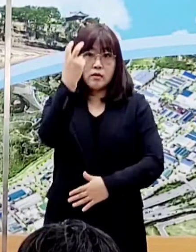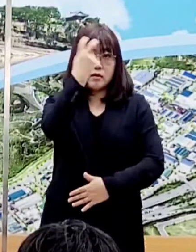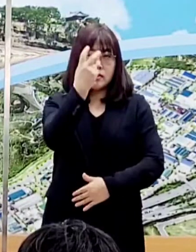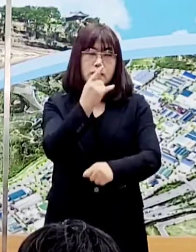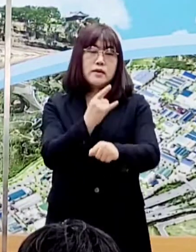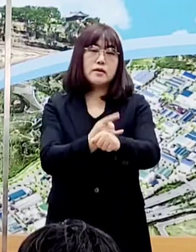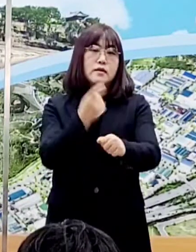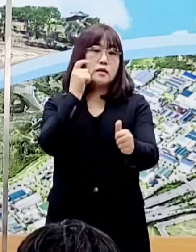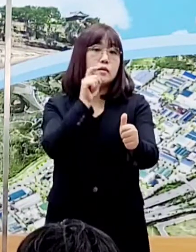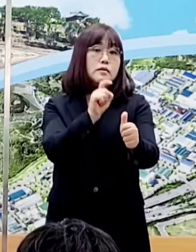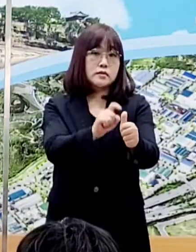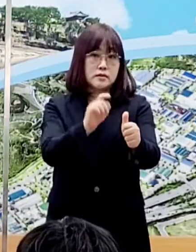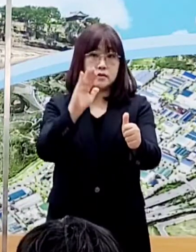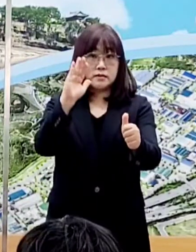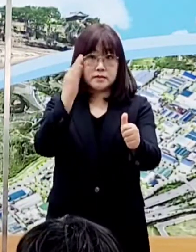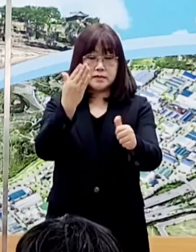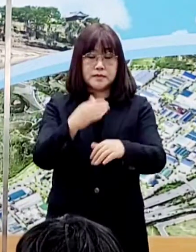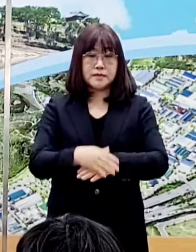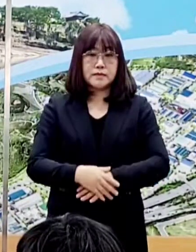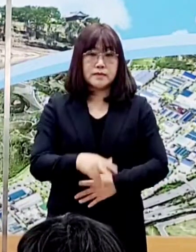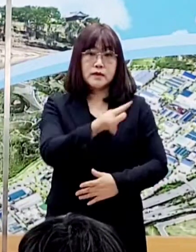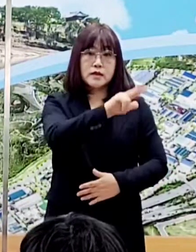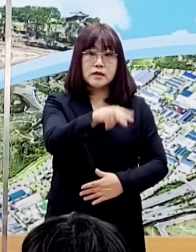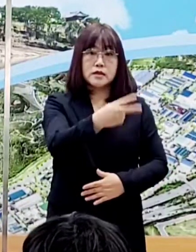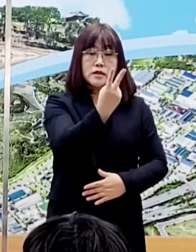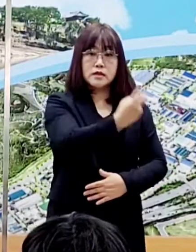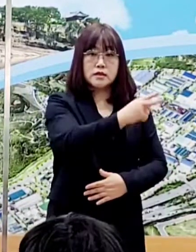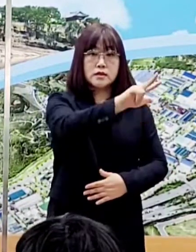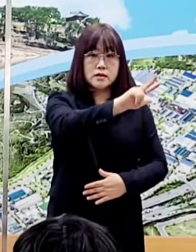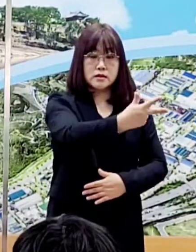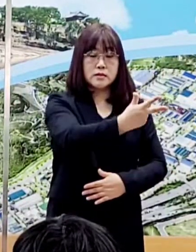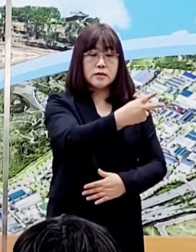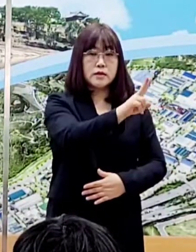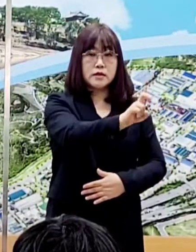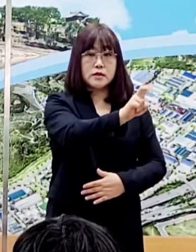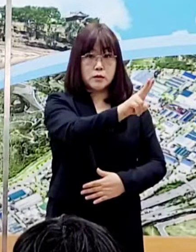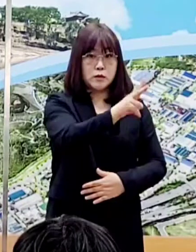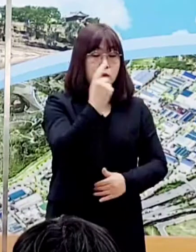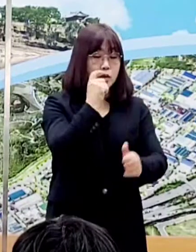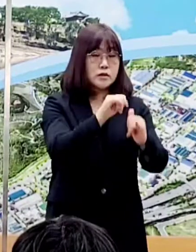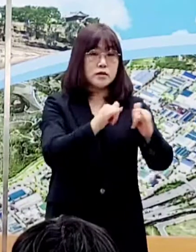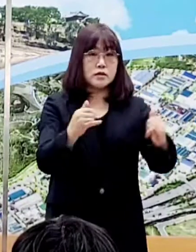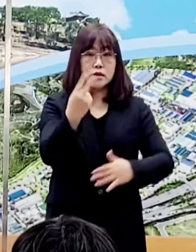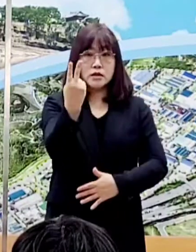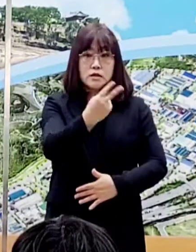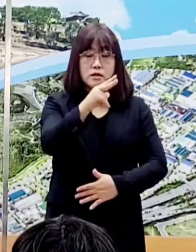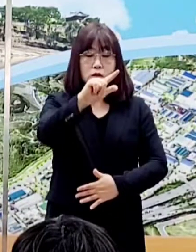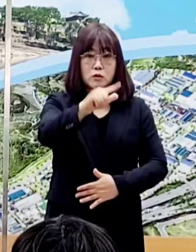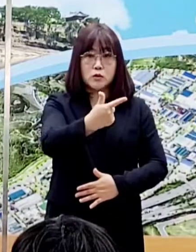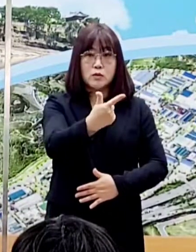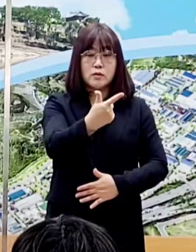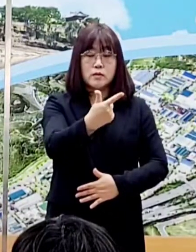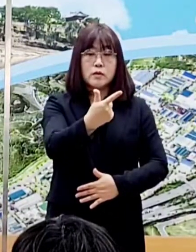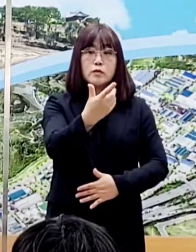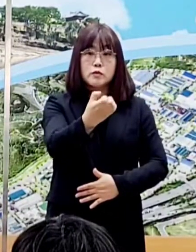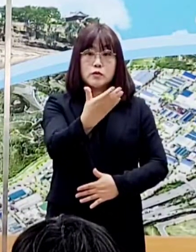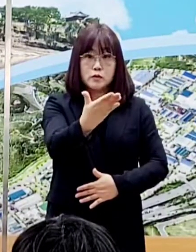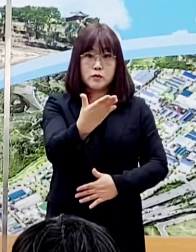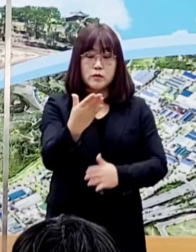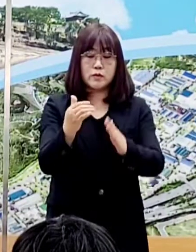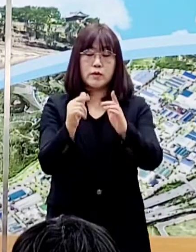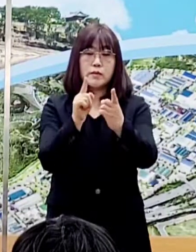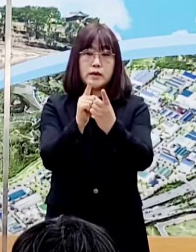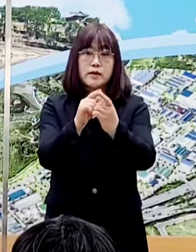양성 판정을 받았습니다. 진주 2722번 확진자는 2699번의 접촉자이고,